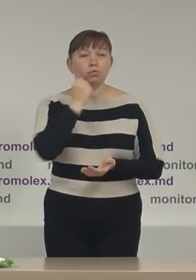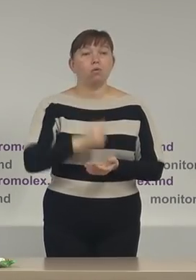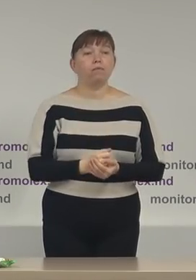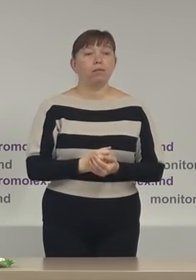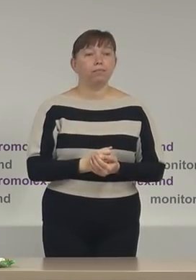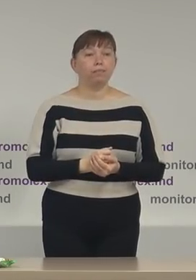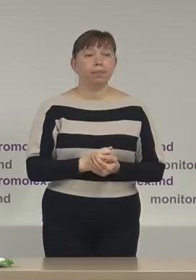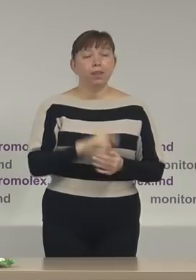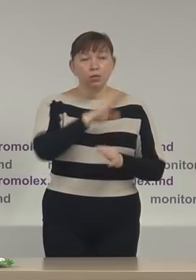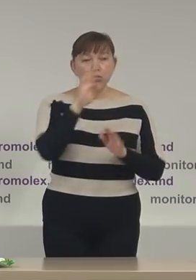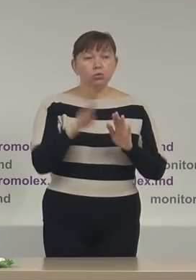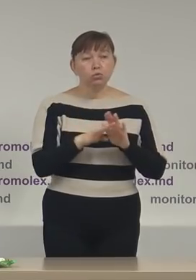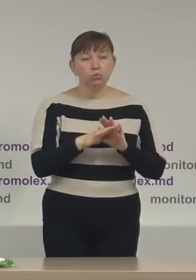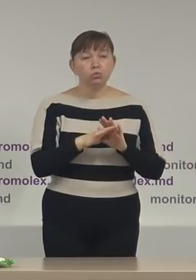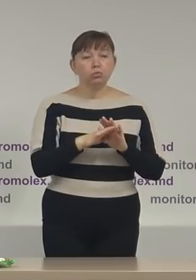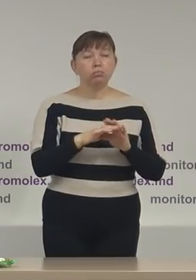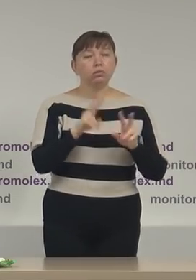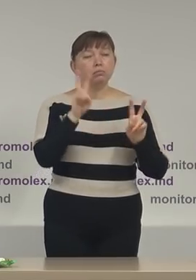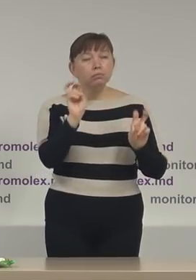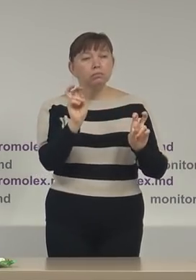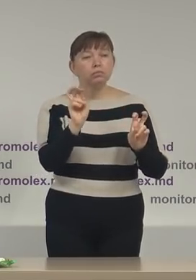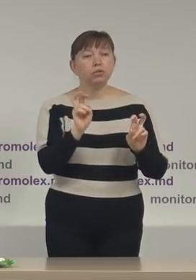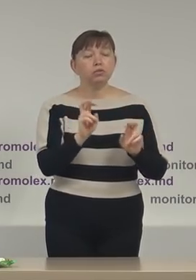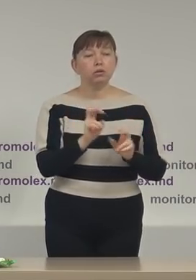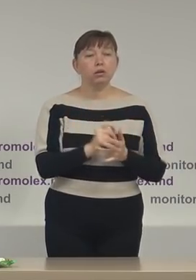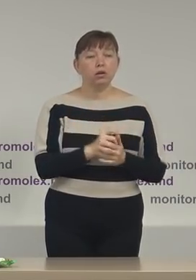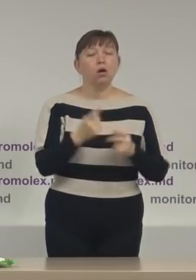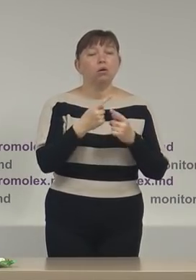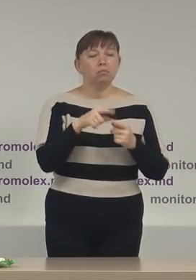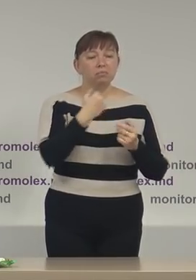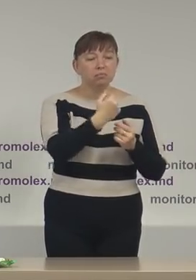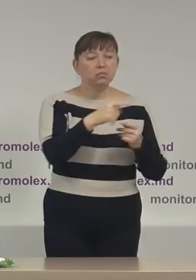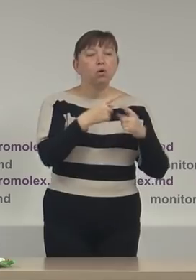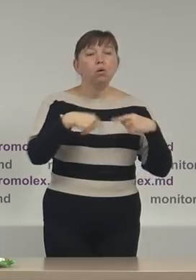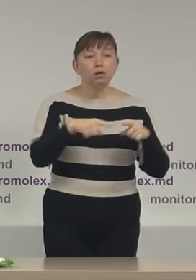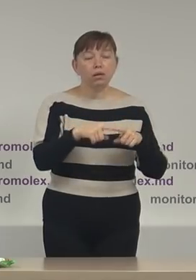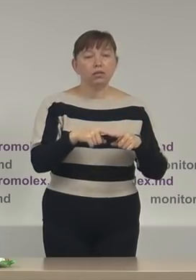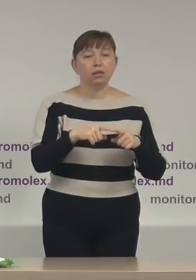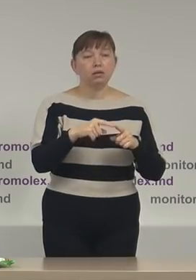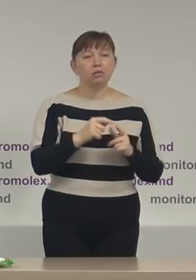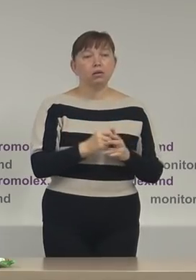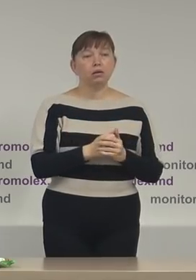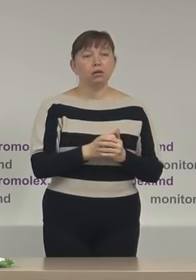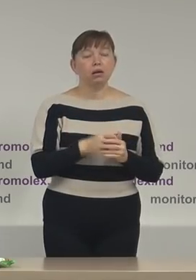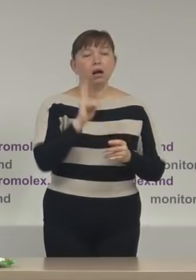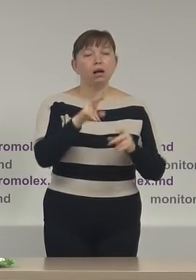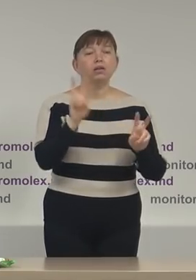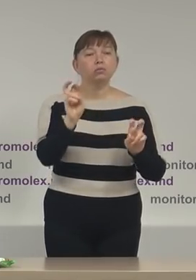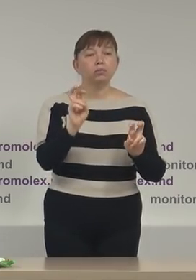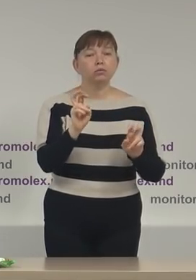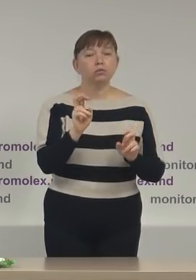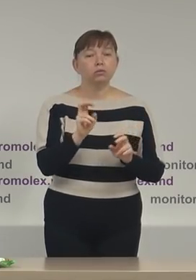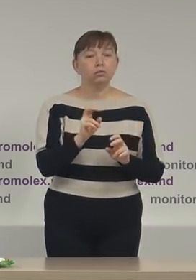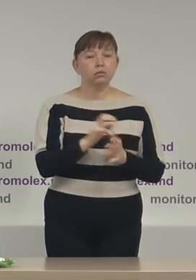sub auspiciile unui organizație și în contextul care se numește